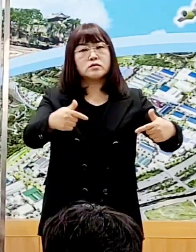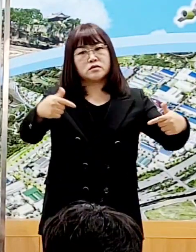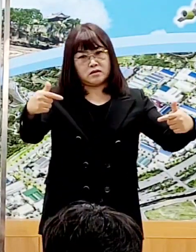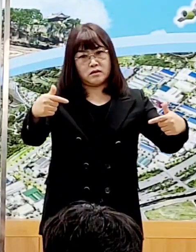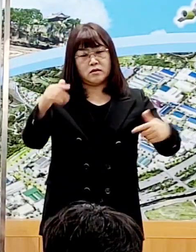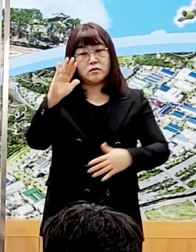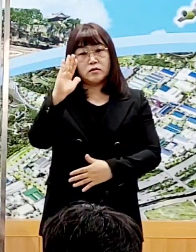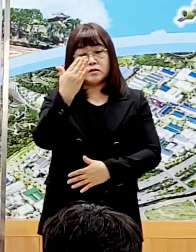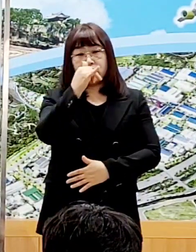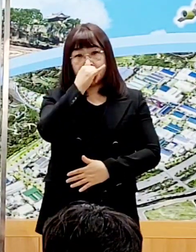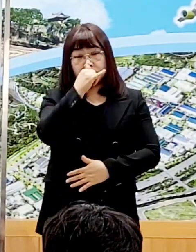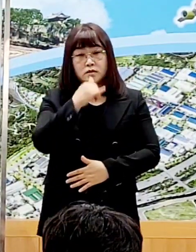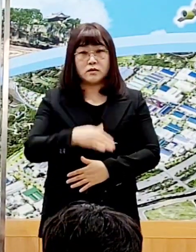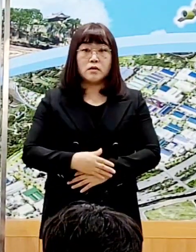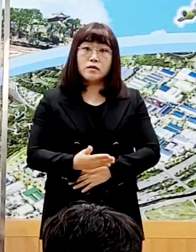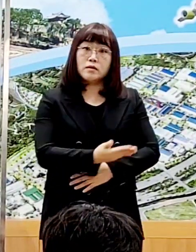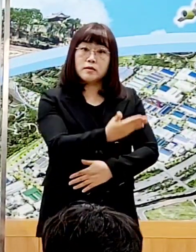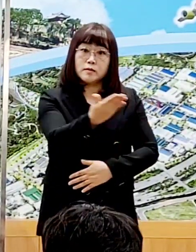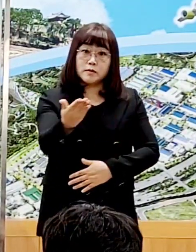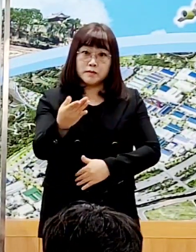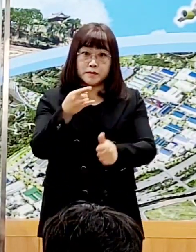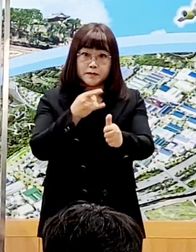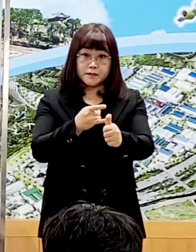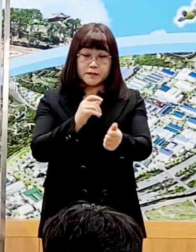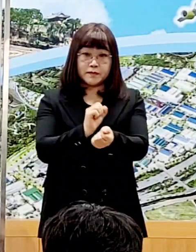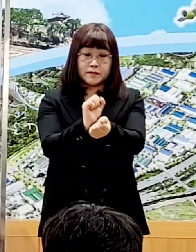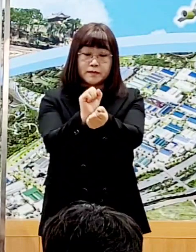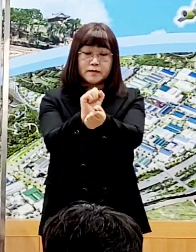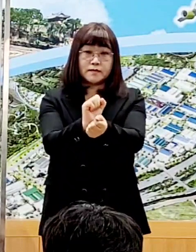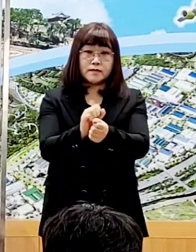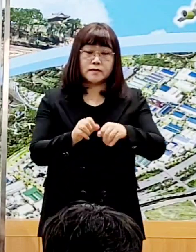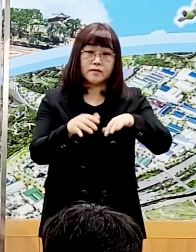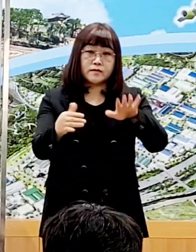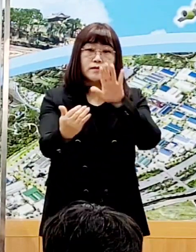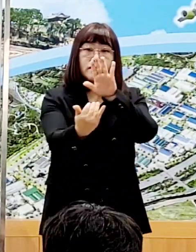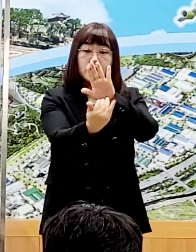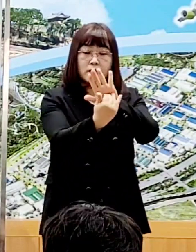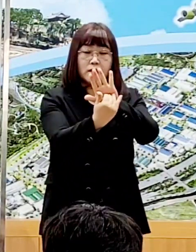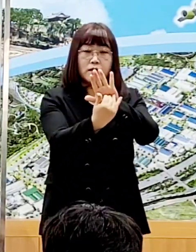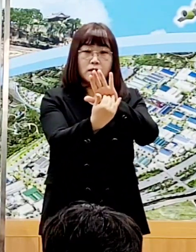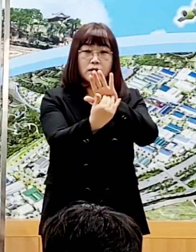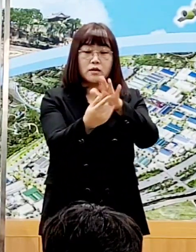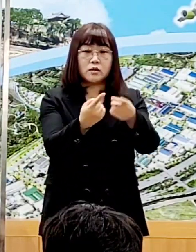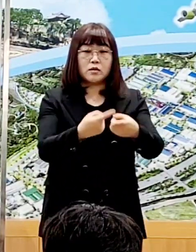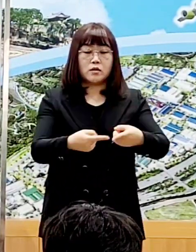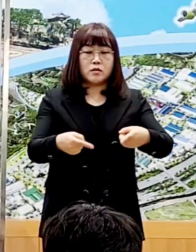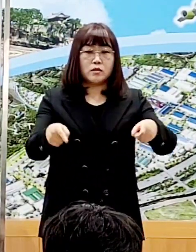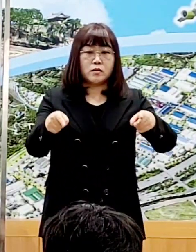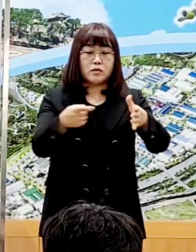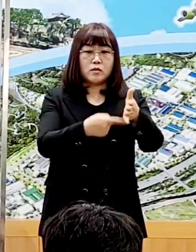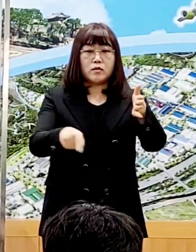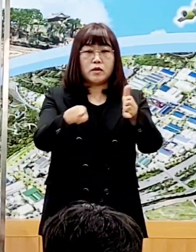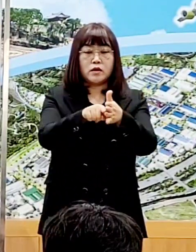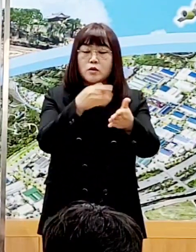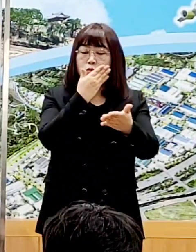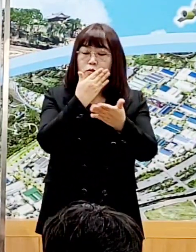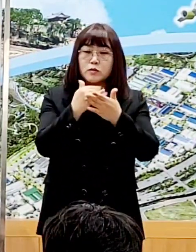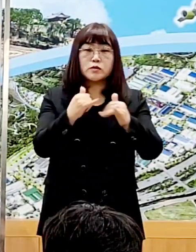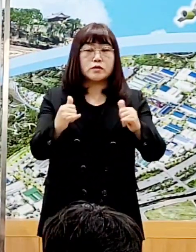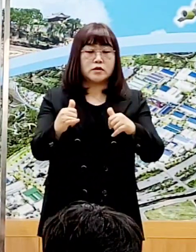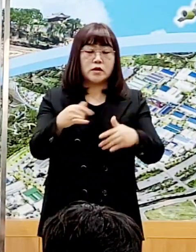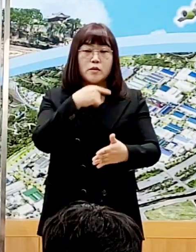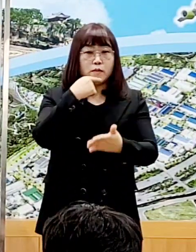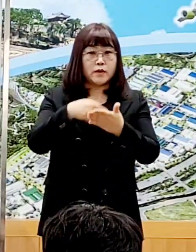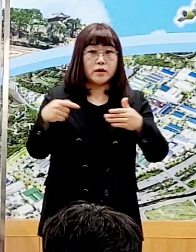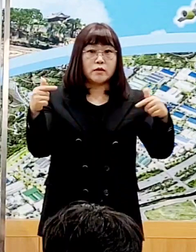있습니다. 이에 시민들께서는 감염 확산을 최대한 억제하여 우리 사회와 소중한 사람들의 피해를